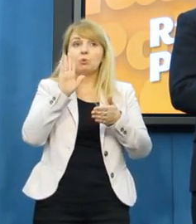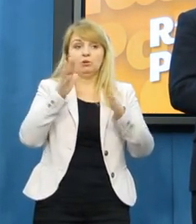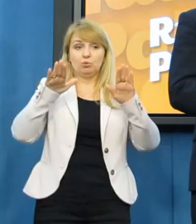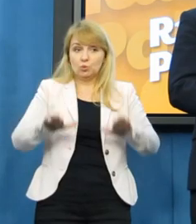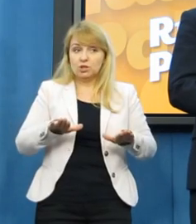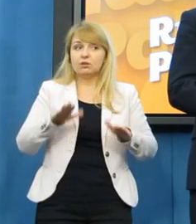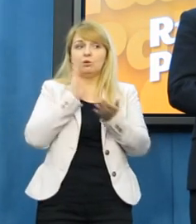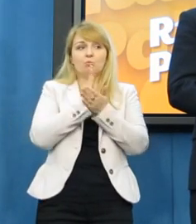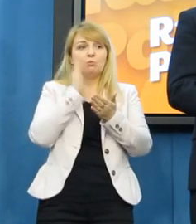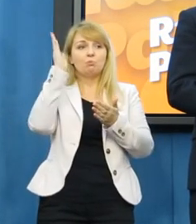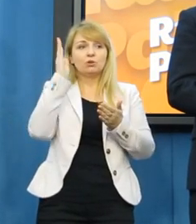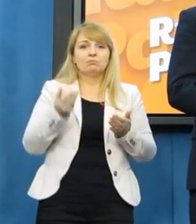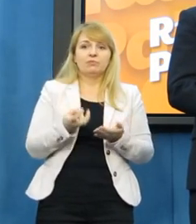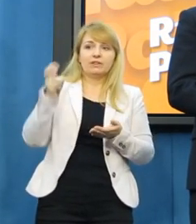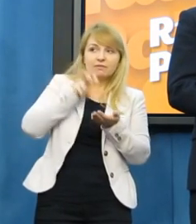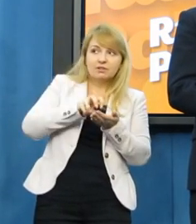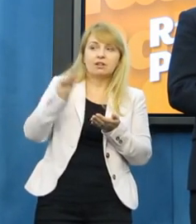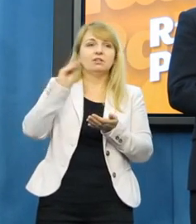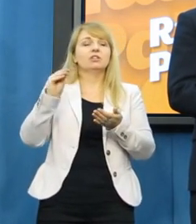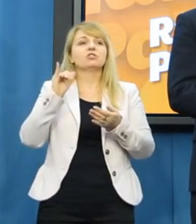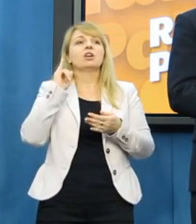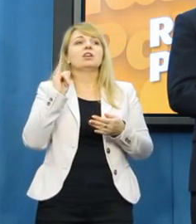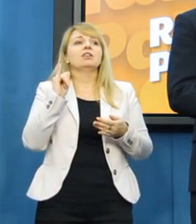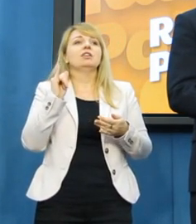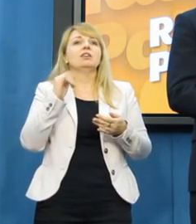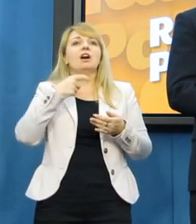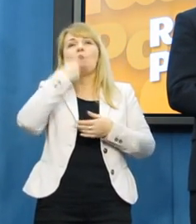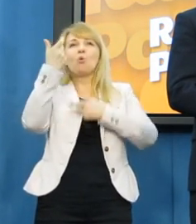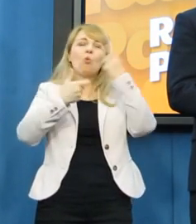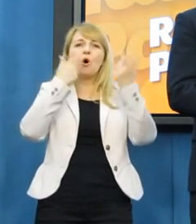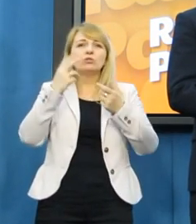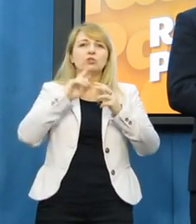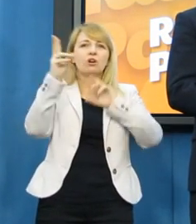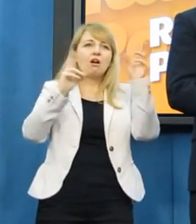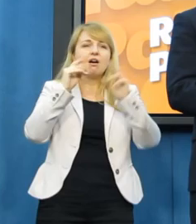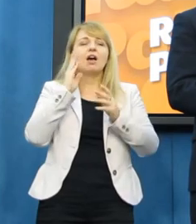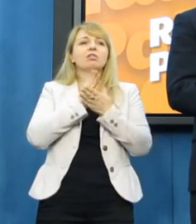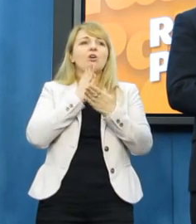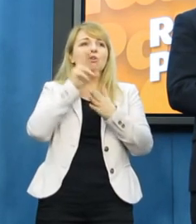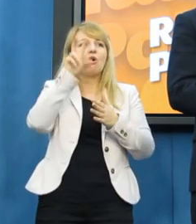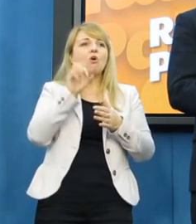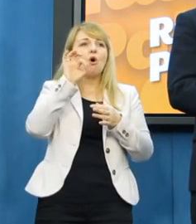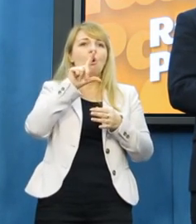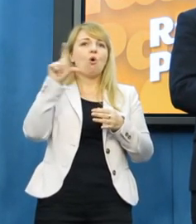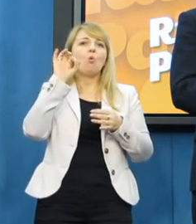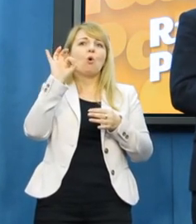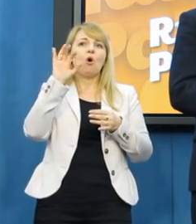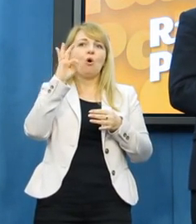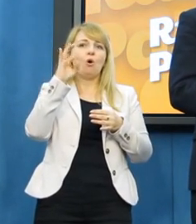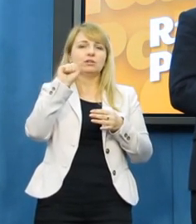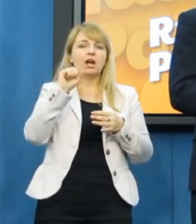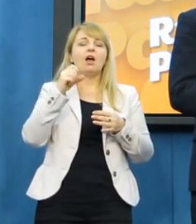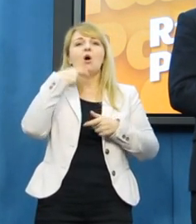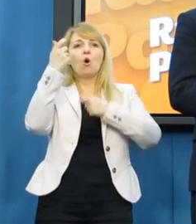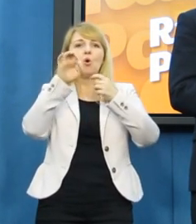znów stali i wykrzykując, tylko hołota głosuje na Palikota, wyszli z sali. Ten scenariusz się powtórzył w ciągu moich